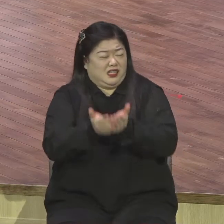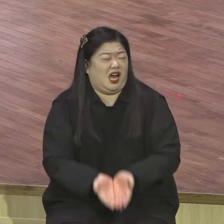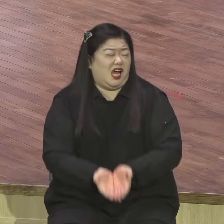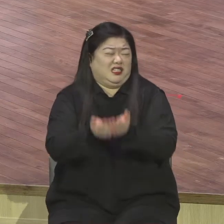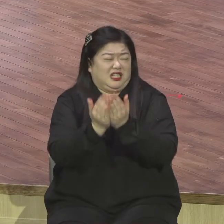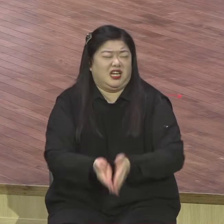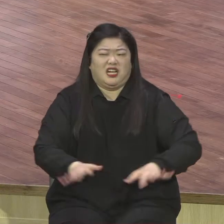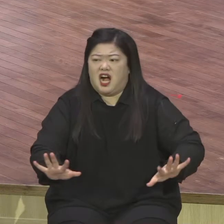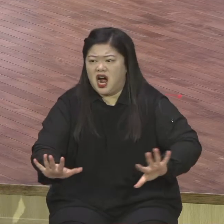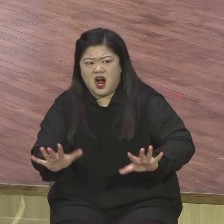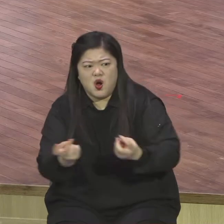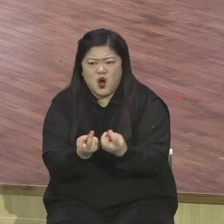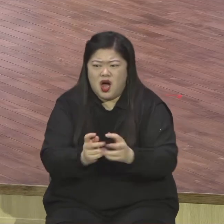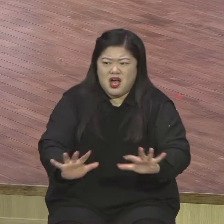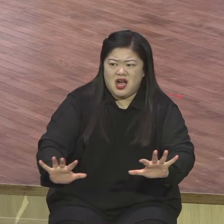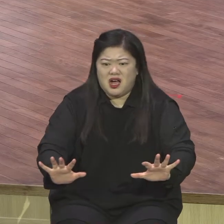어떤 풍랑이 닥치고 있습니까?